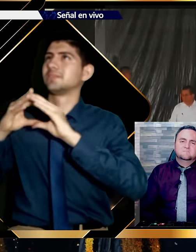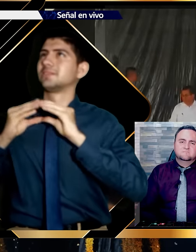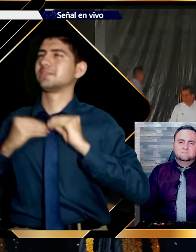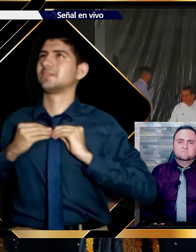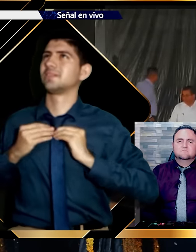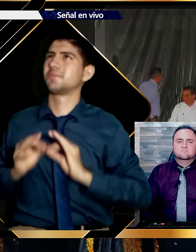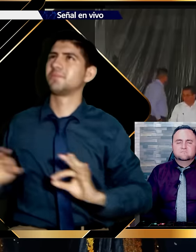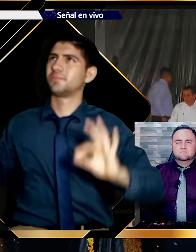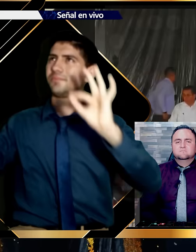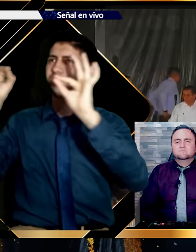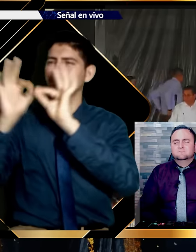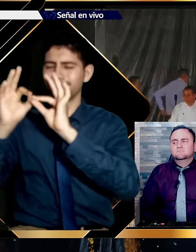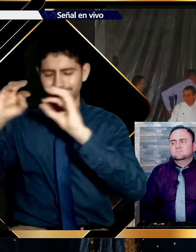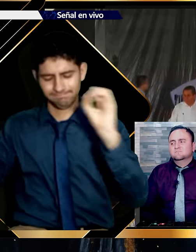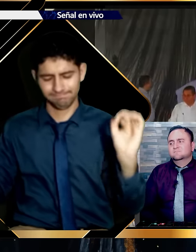No la vendas.